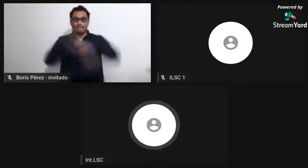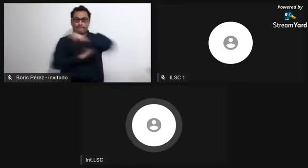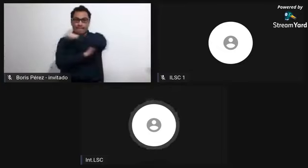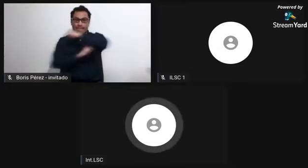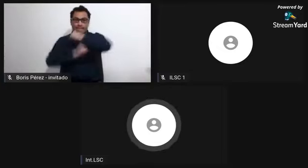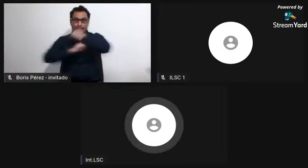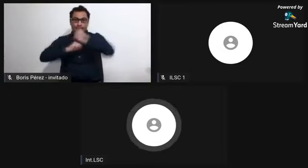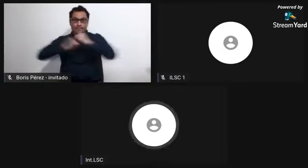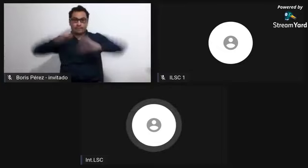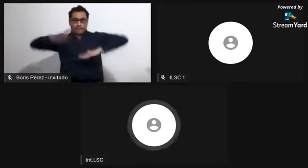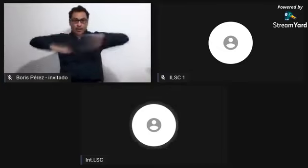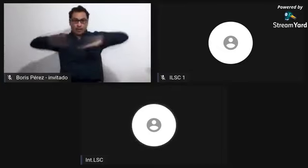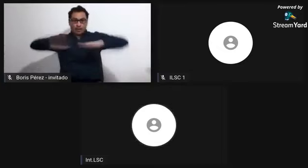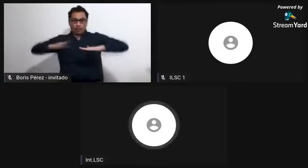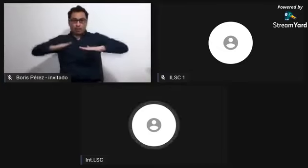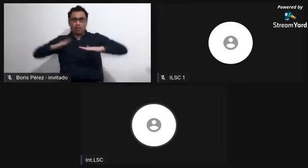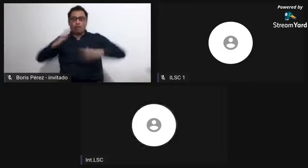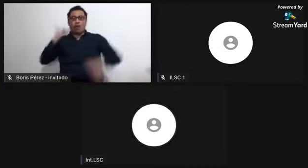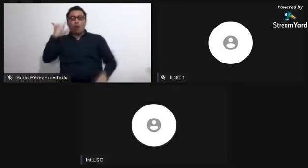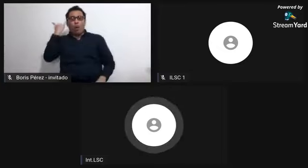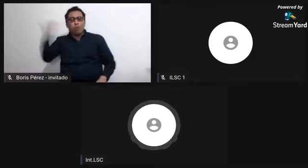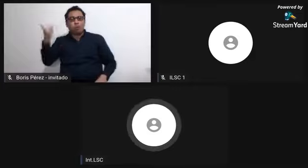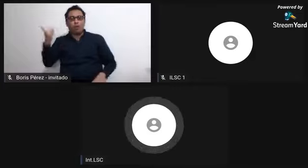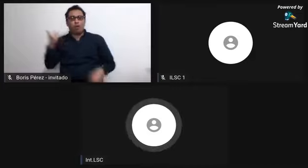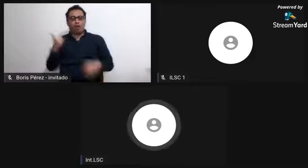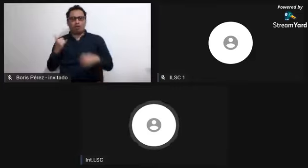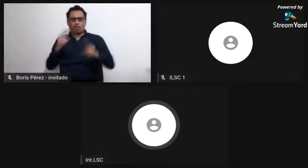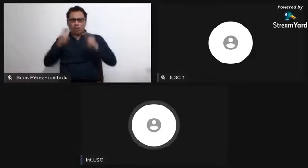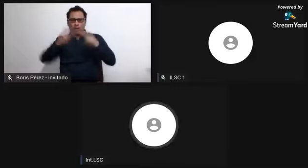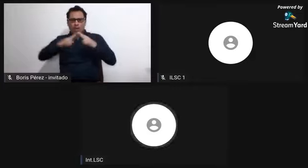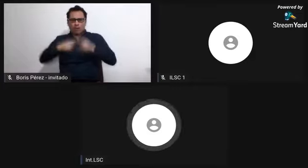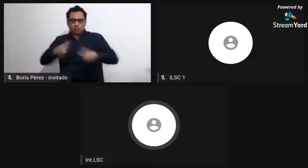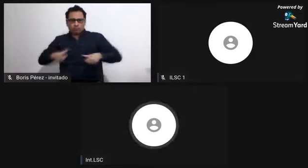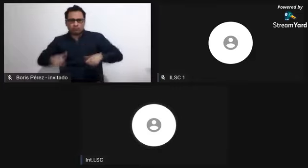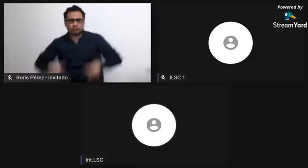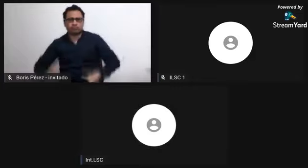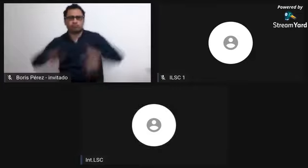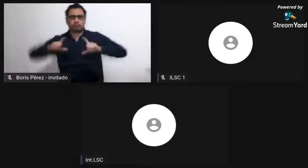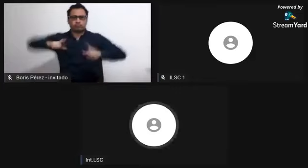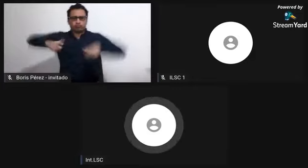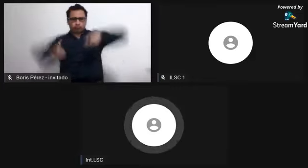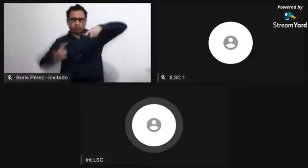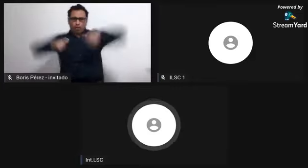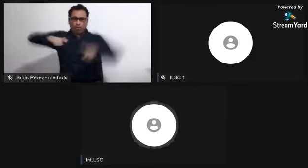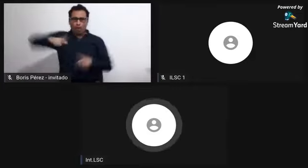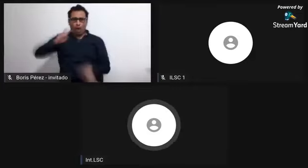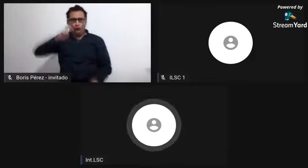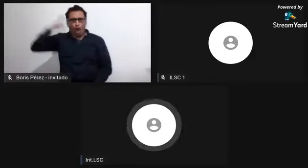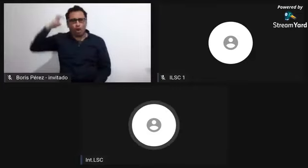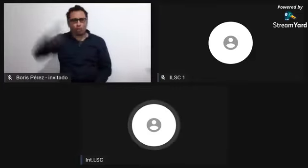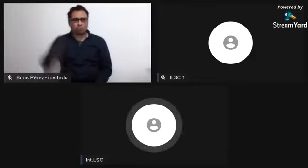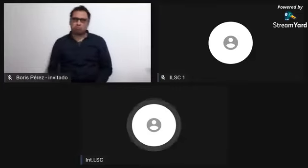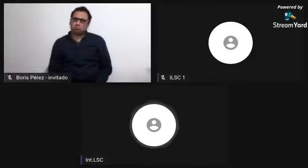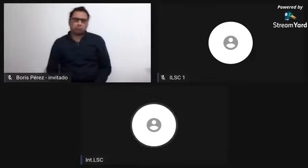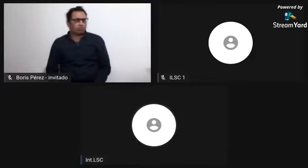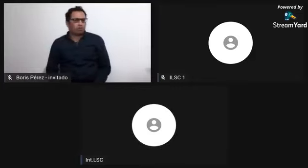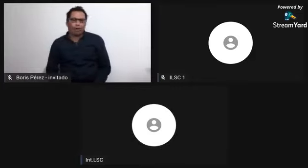similares todos. En los palenques de Cartagena, tenían